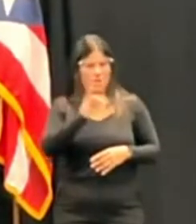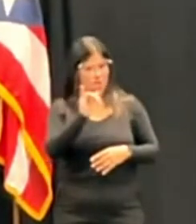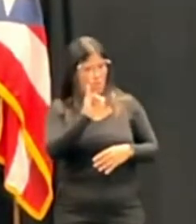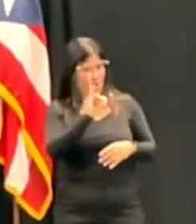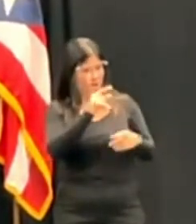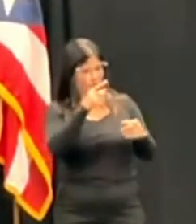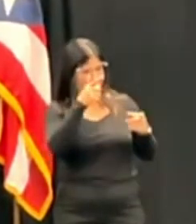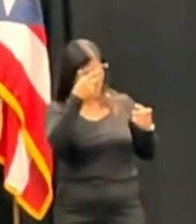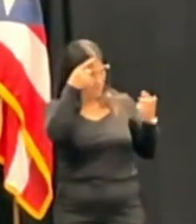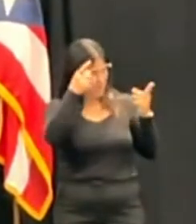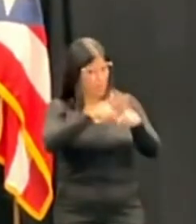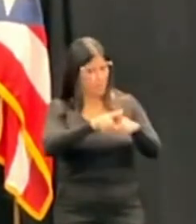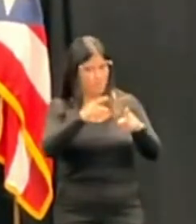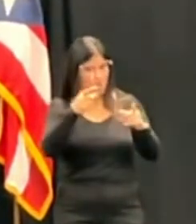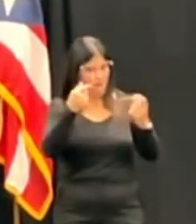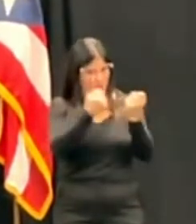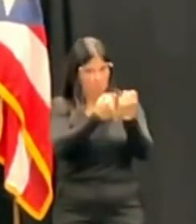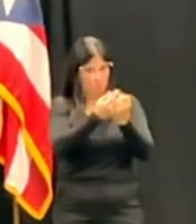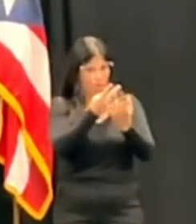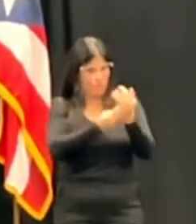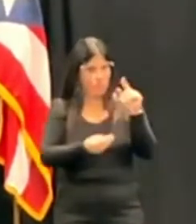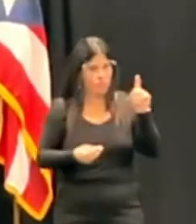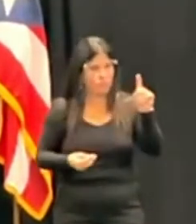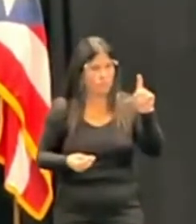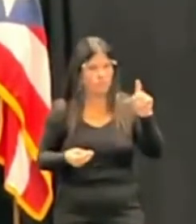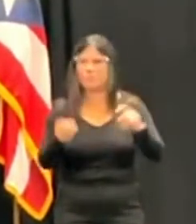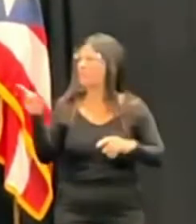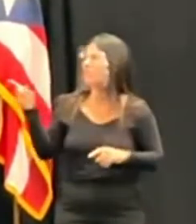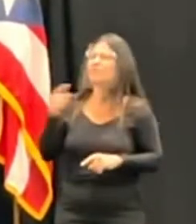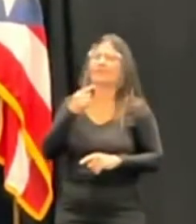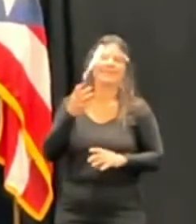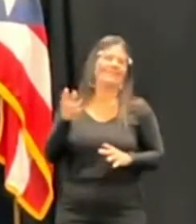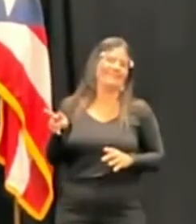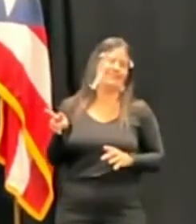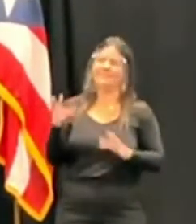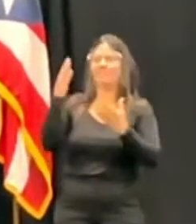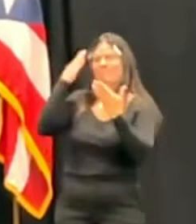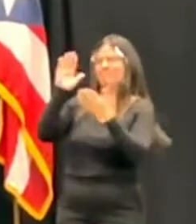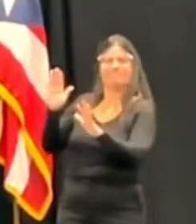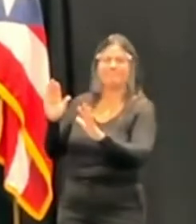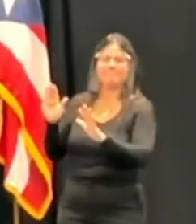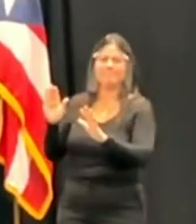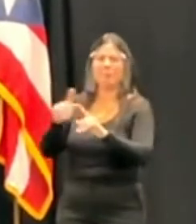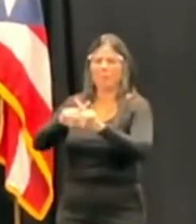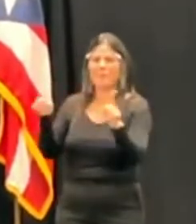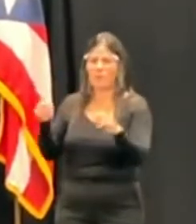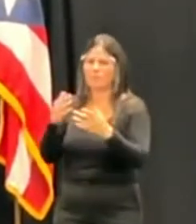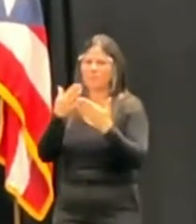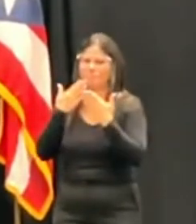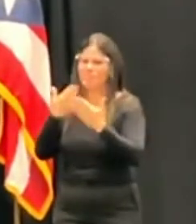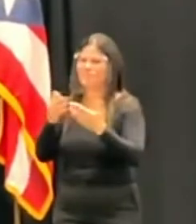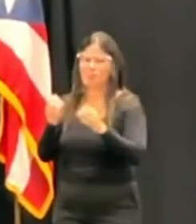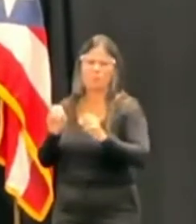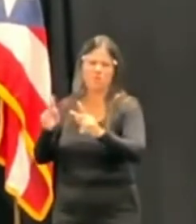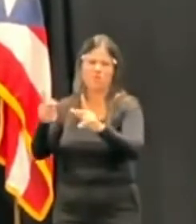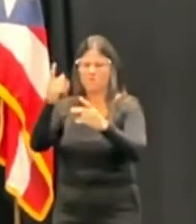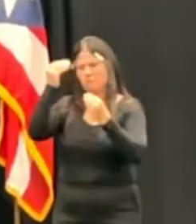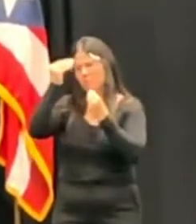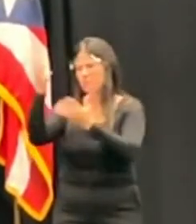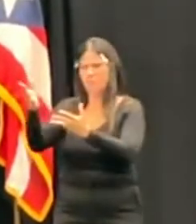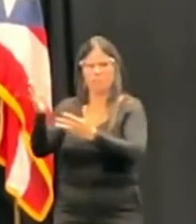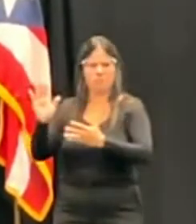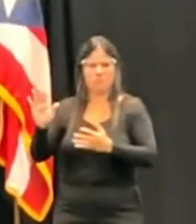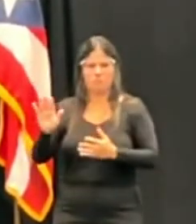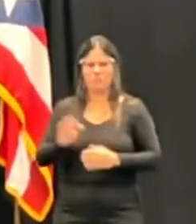más o menos si había hecho. No, no, él no me hizo ninguna expresión, al contrario, agradeció la oportunidad y la deferencia de verle